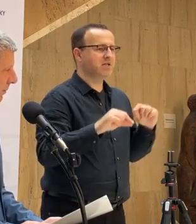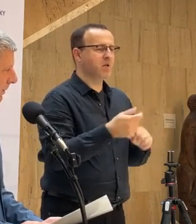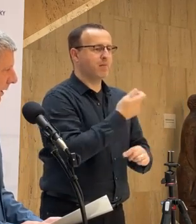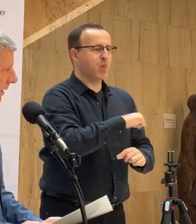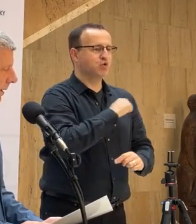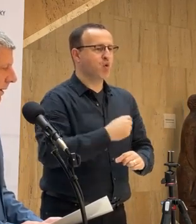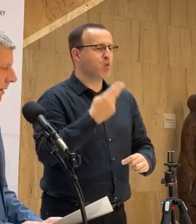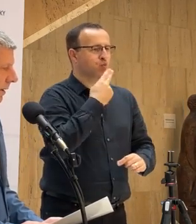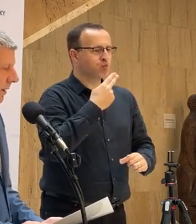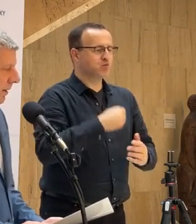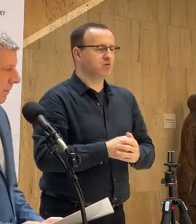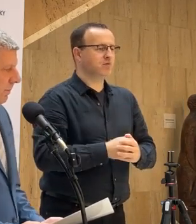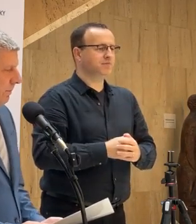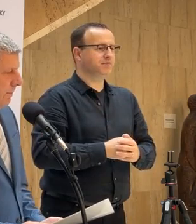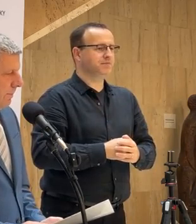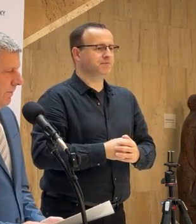Polska a z Rumunska.